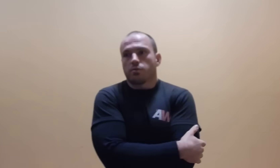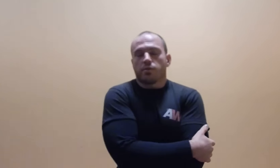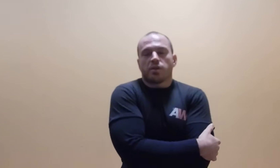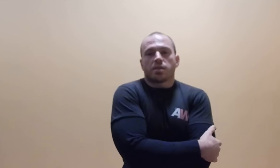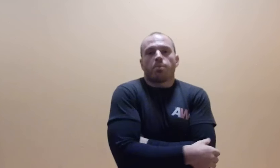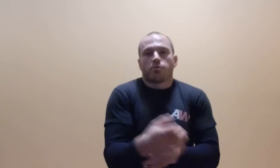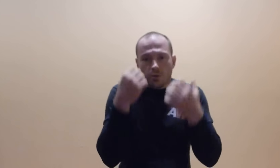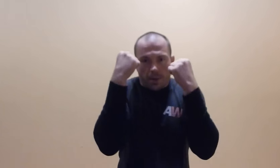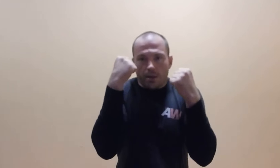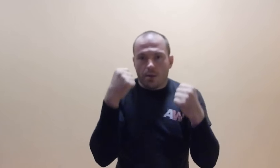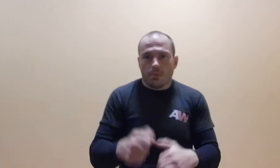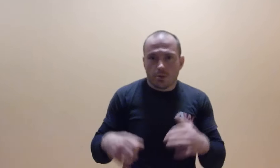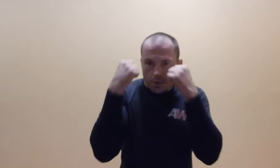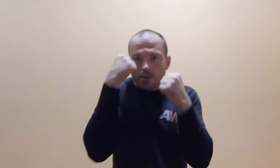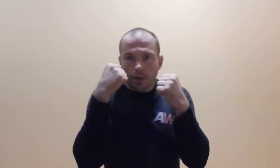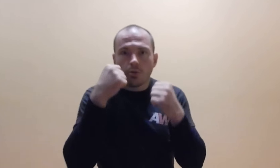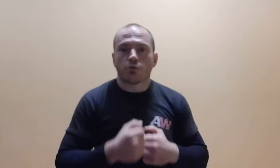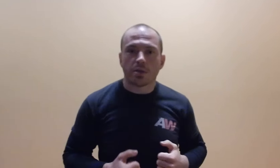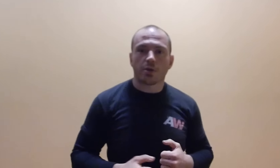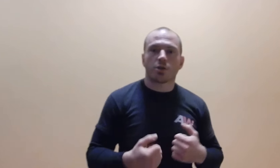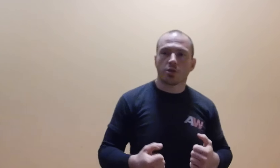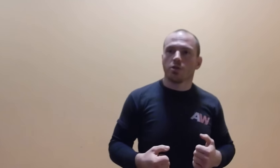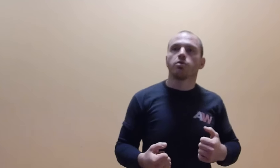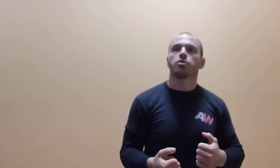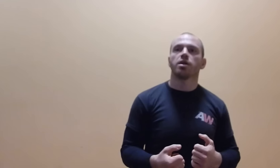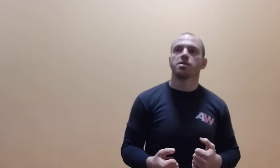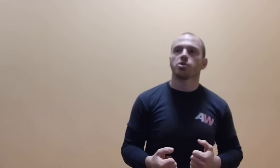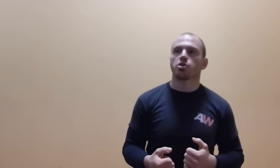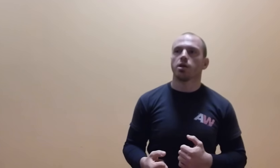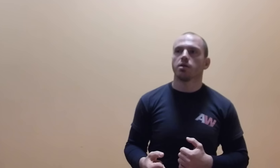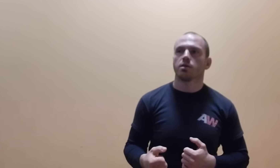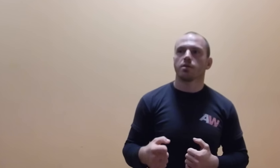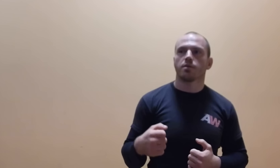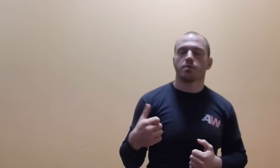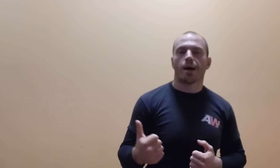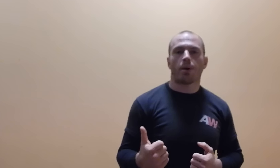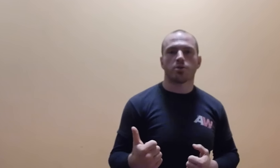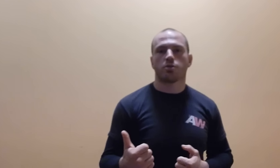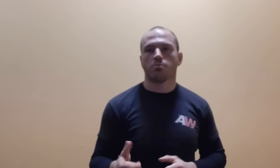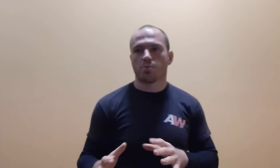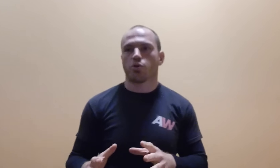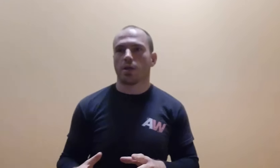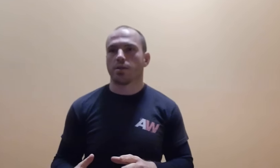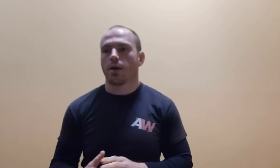Więc na pewno odpada nam nasze stanie tutaj, zwłaszcza, że jeśli to nie jest jeszcze napaść bezpośrednia,